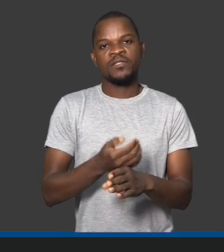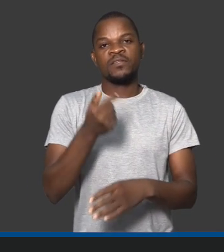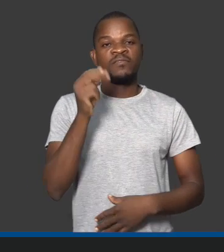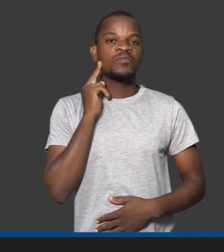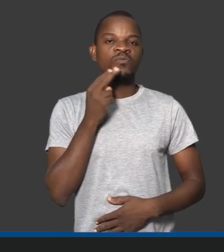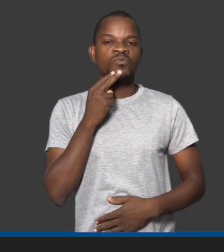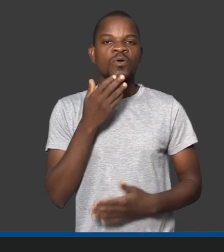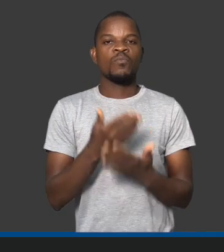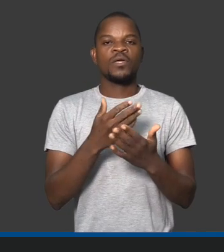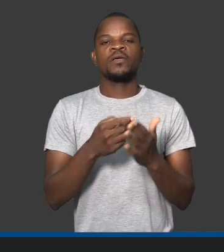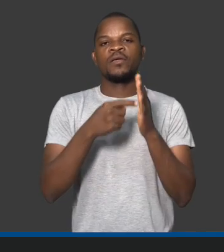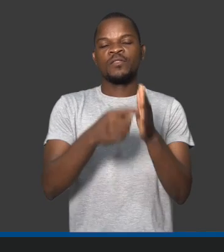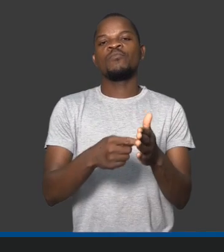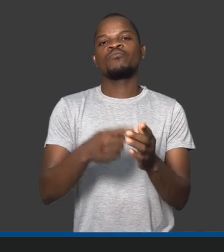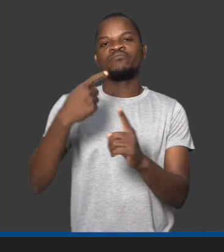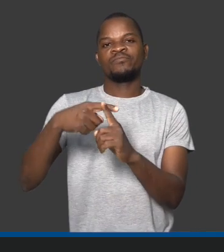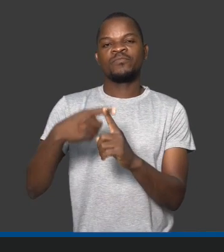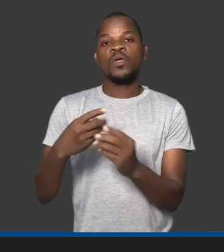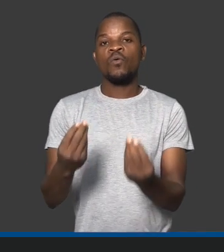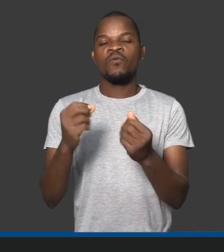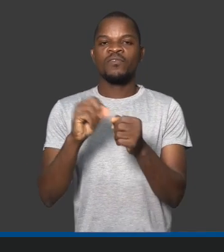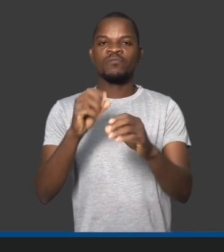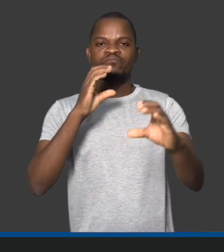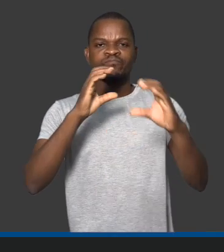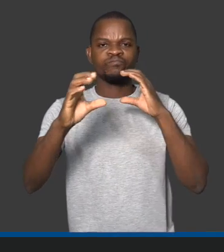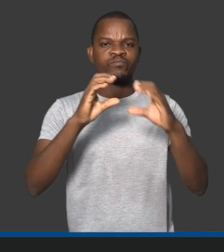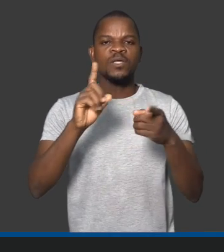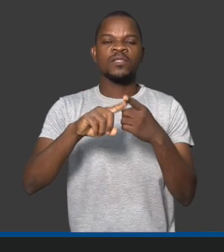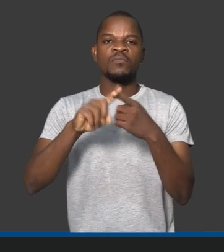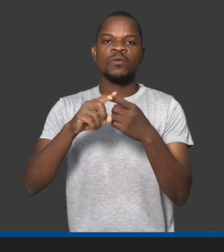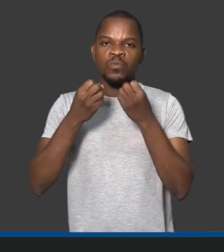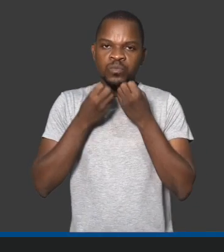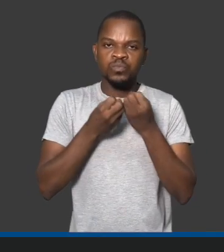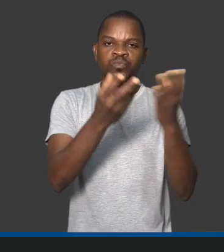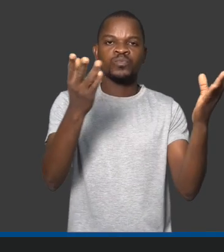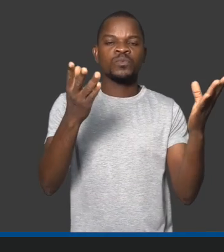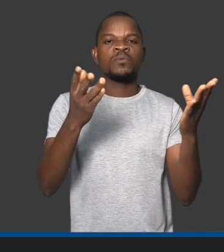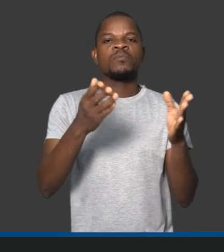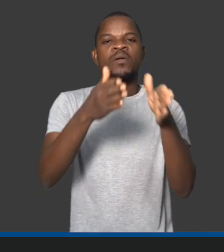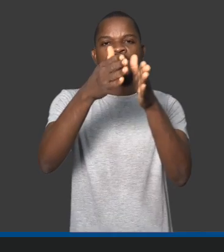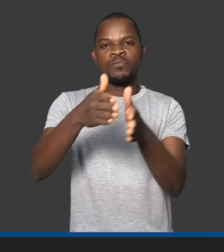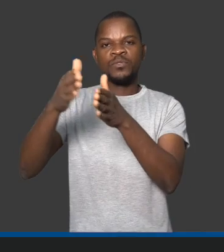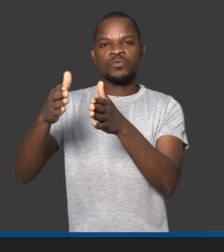dar esse conhecimento para uma parte mais ampla da população. E, claro, nós precisamos de